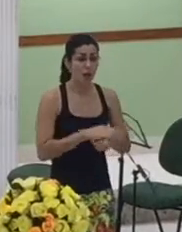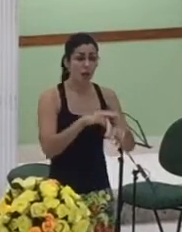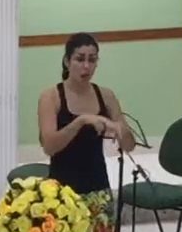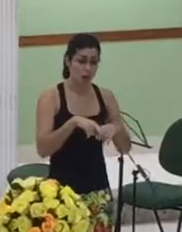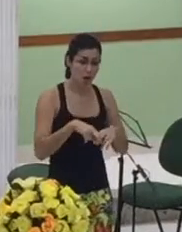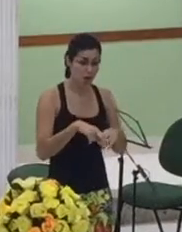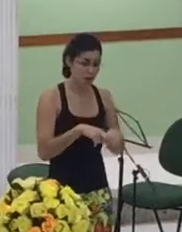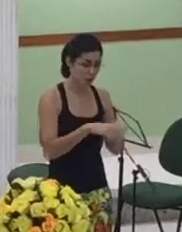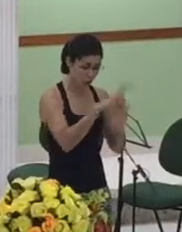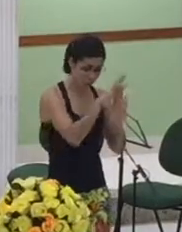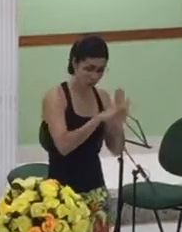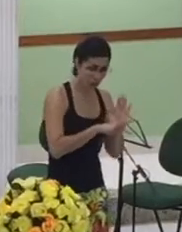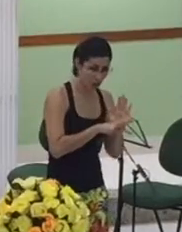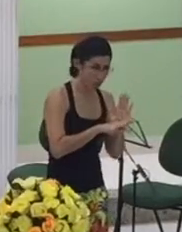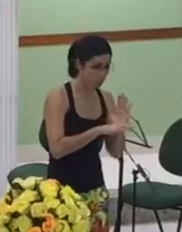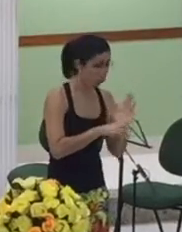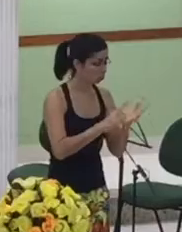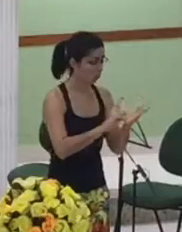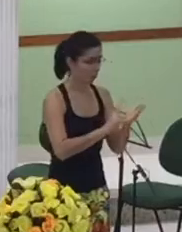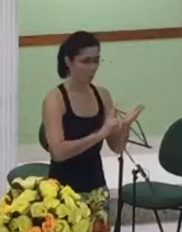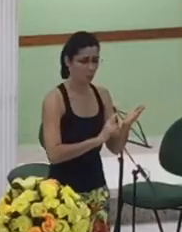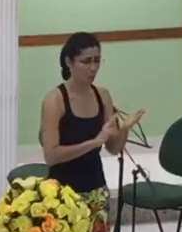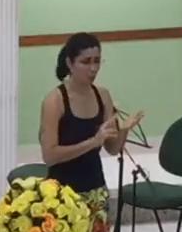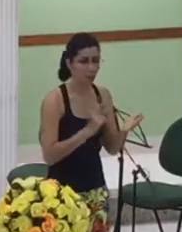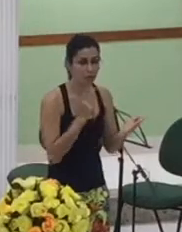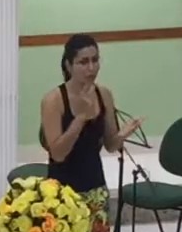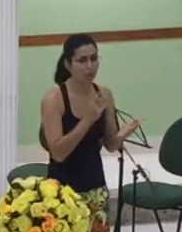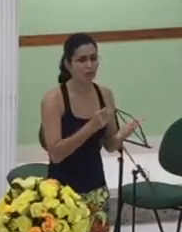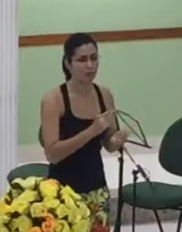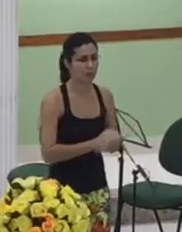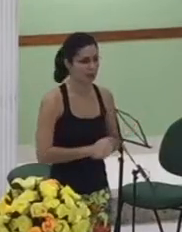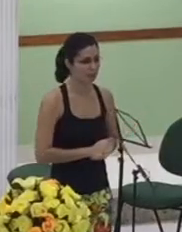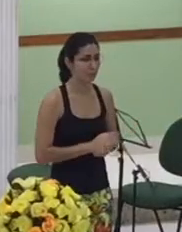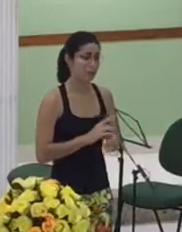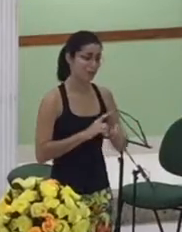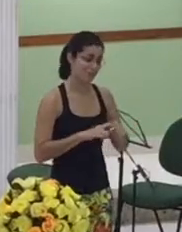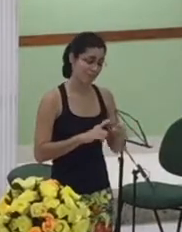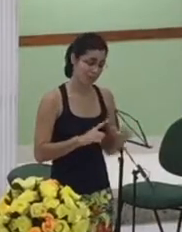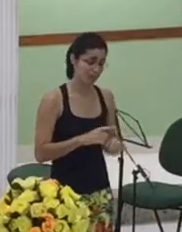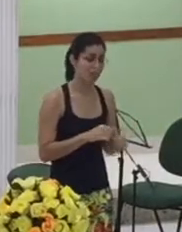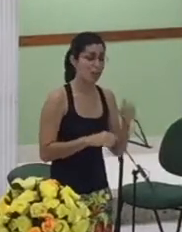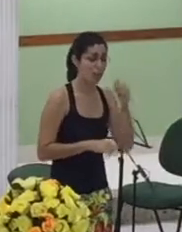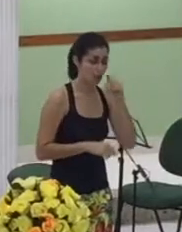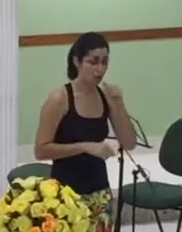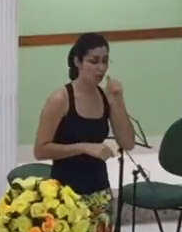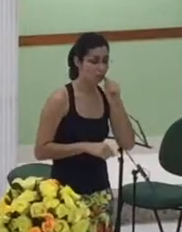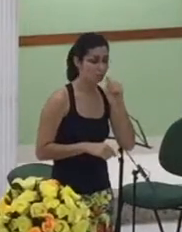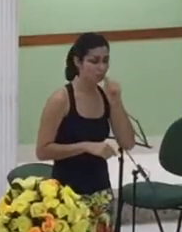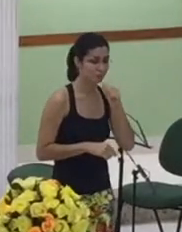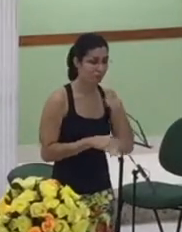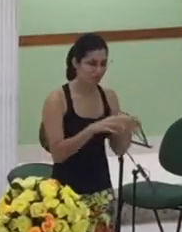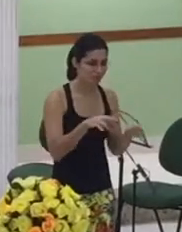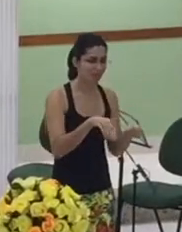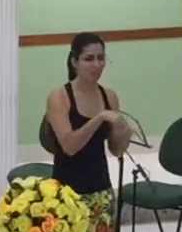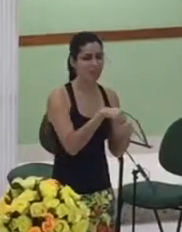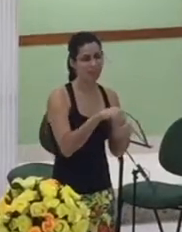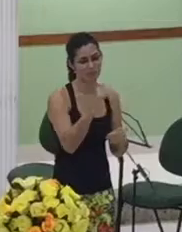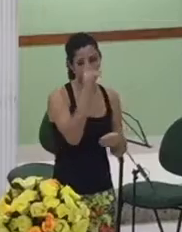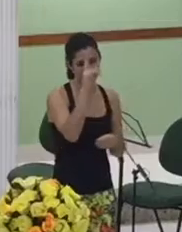digno é o marido dela mas ela está na história ela está na história porquê porque Mateus quer nos